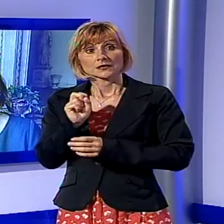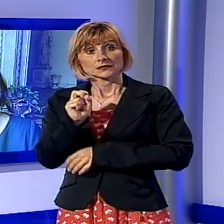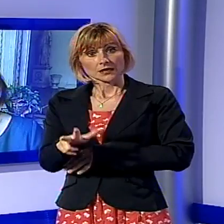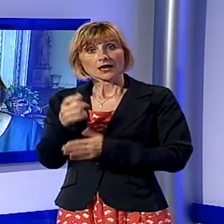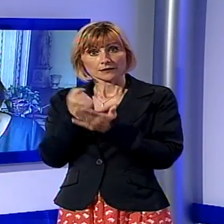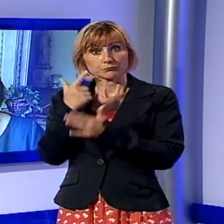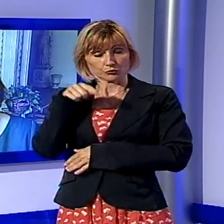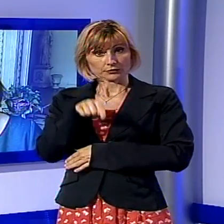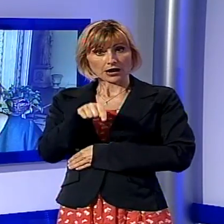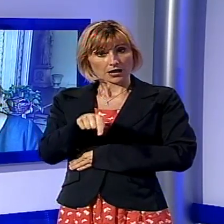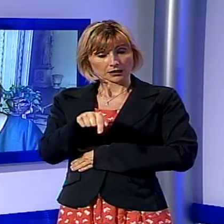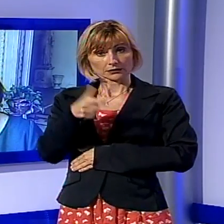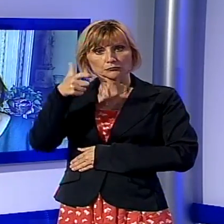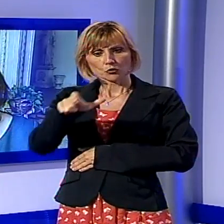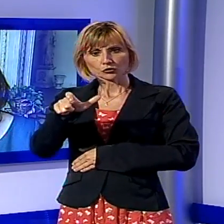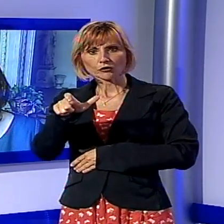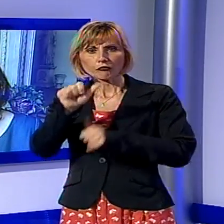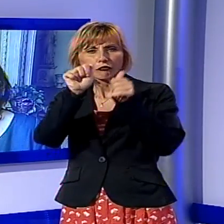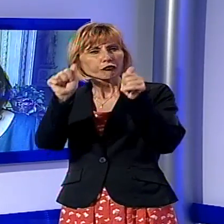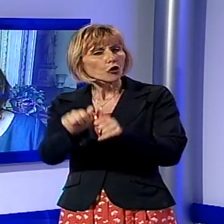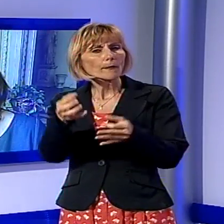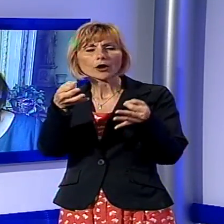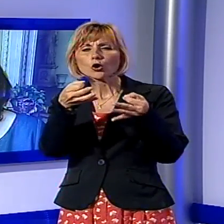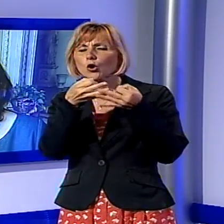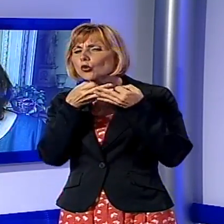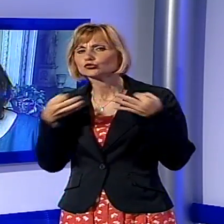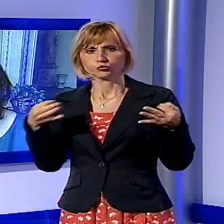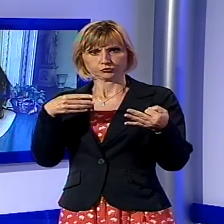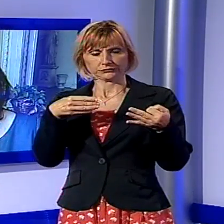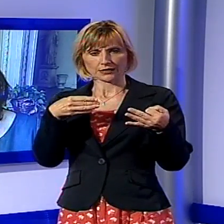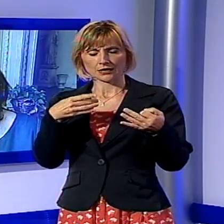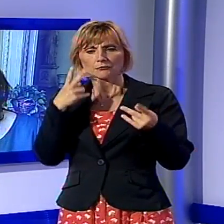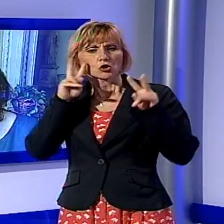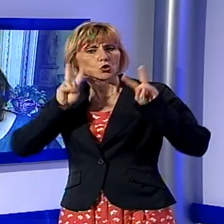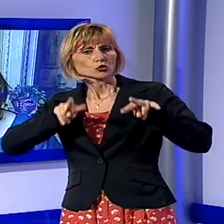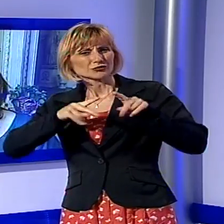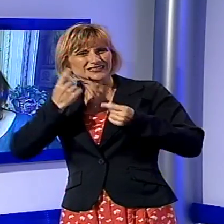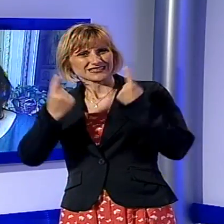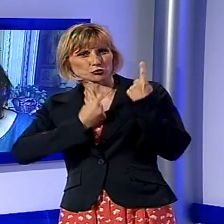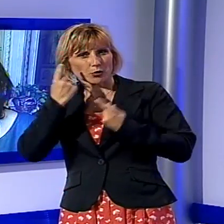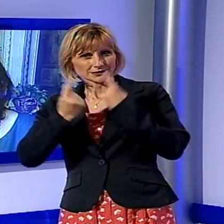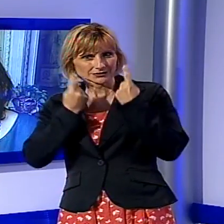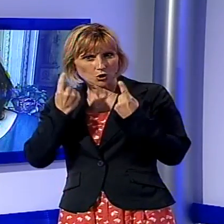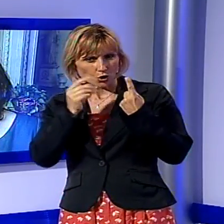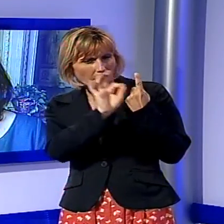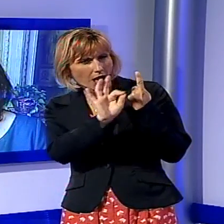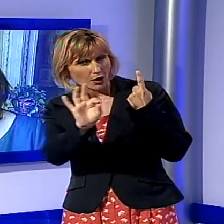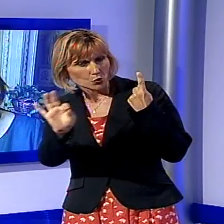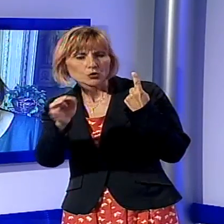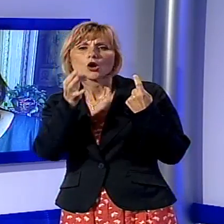corretto di veicolare alcune situazioni che spesso possono diventare